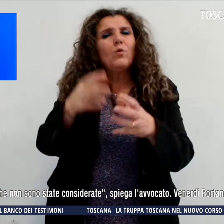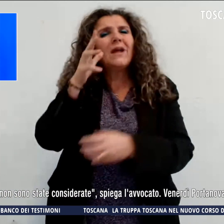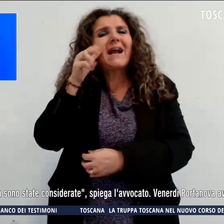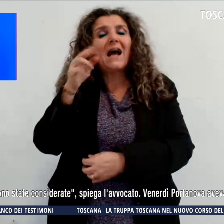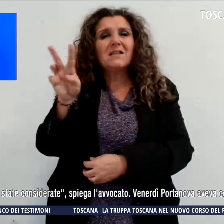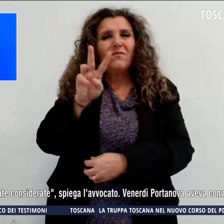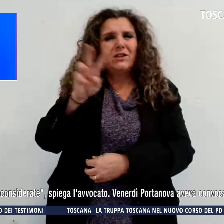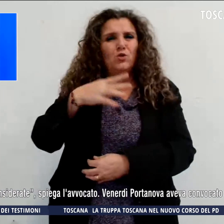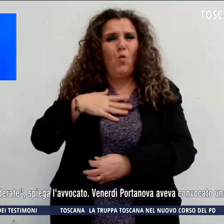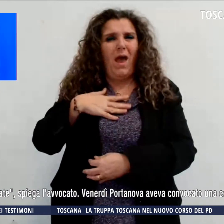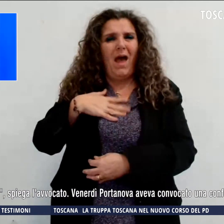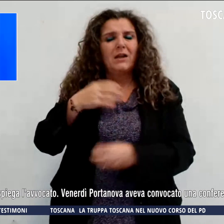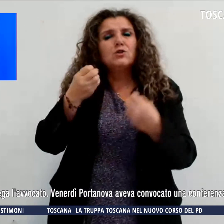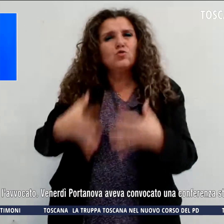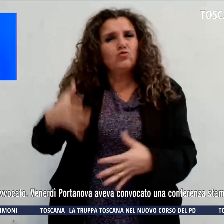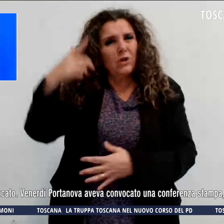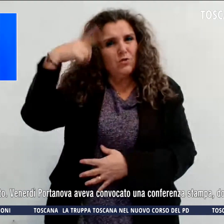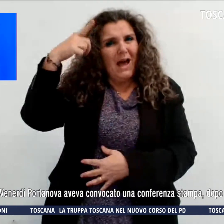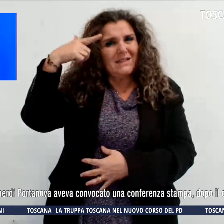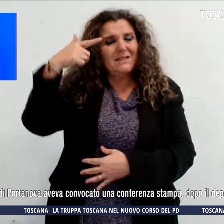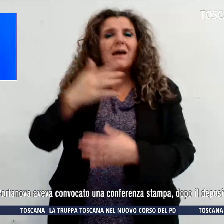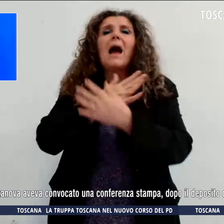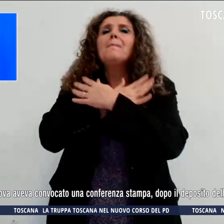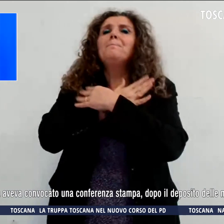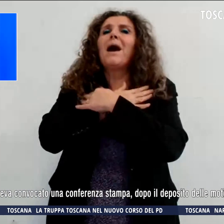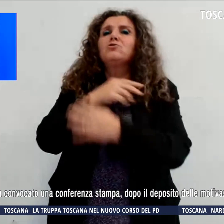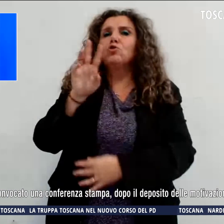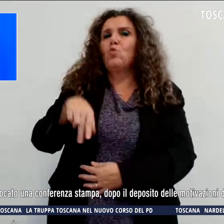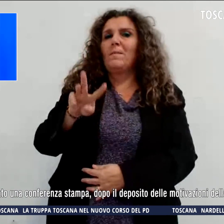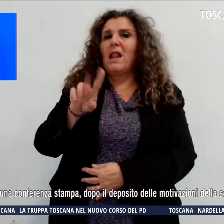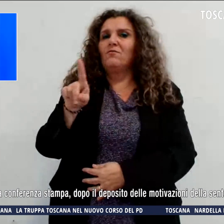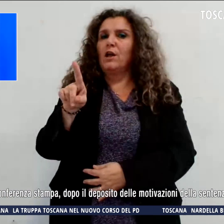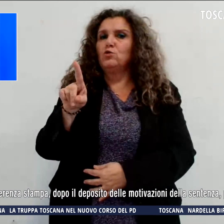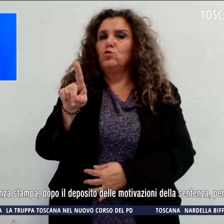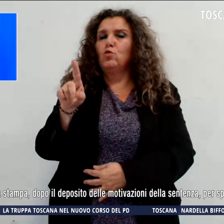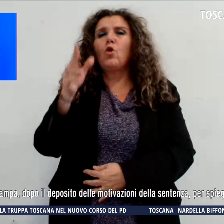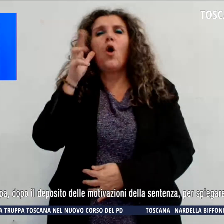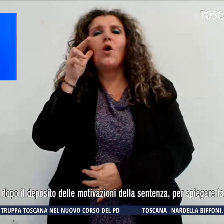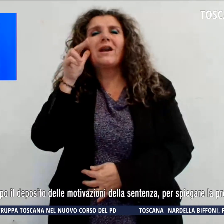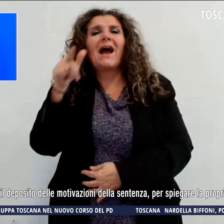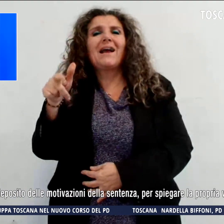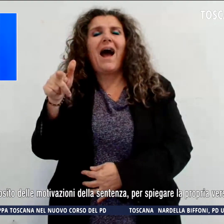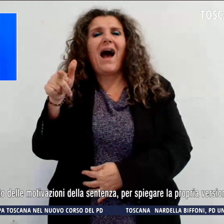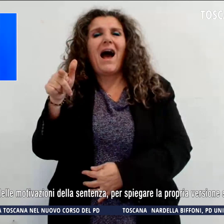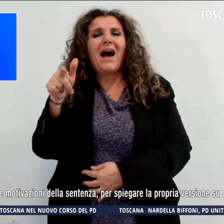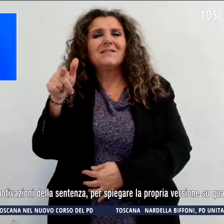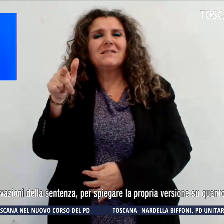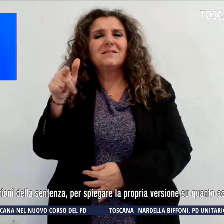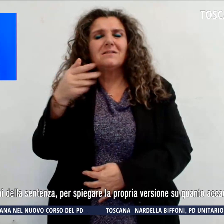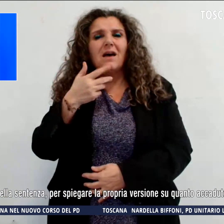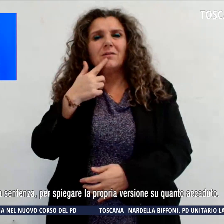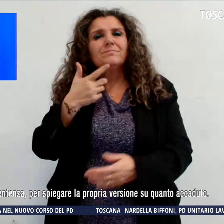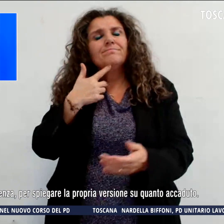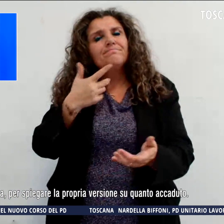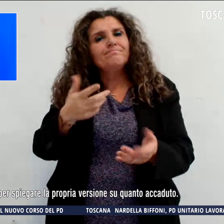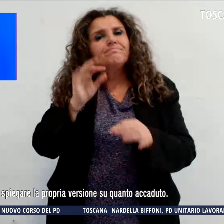avvenuto a Siena a maggio 2021. La ragazza aveva riportato una prognosi di